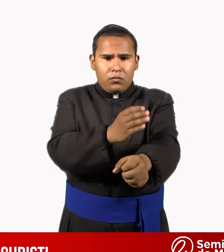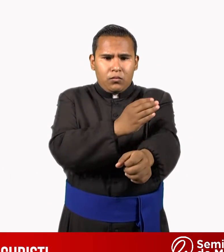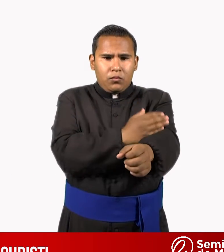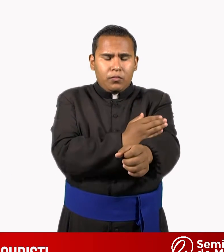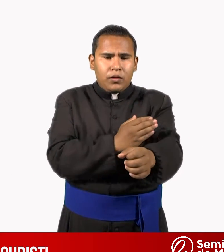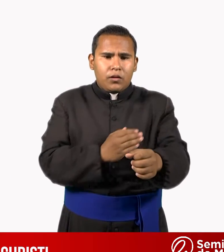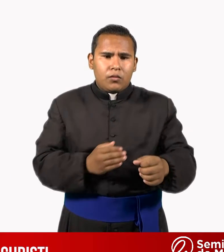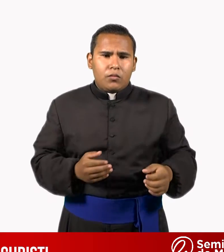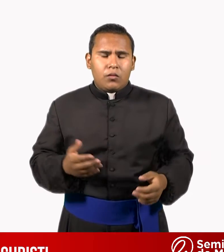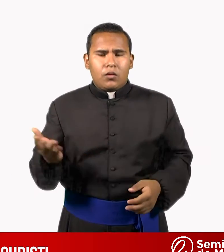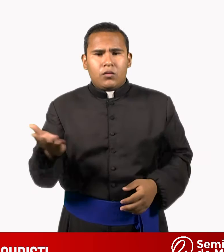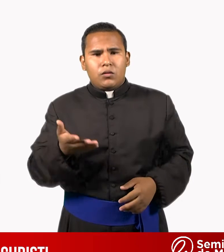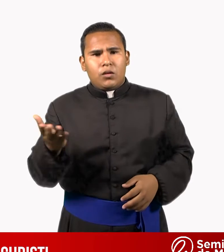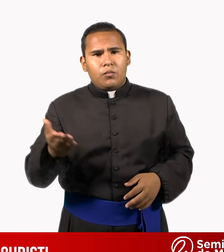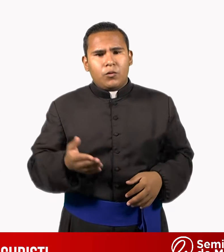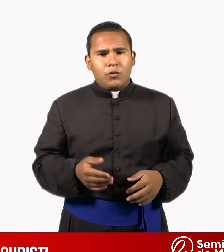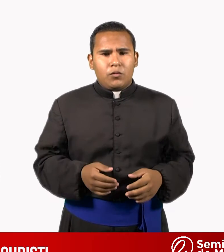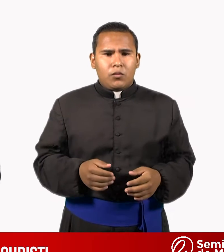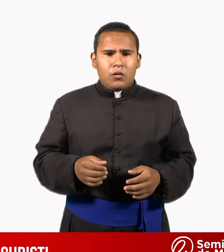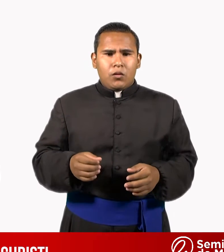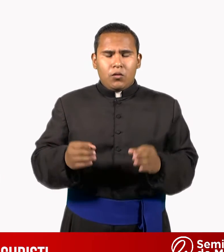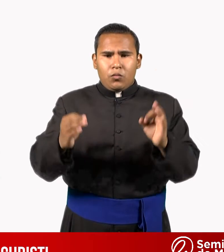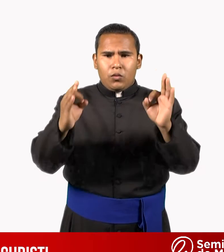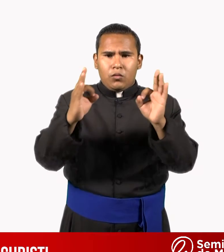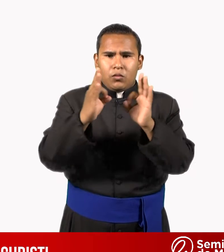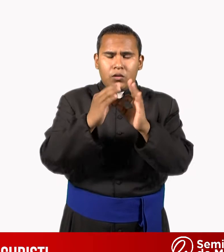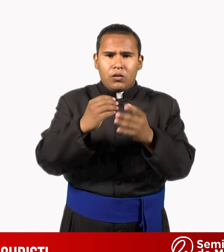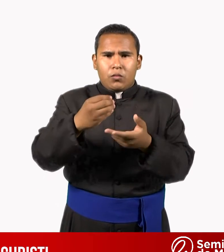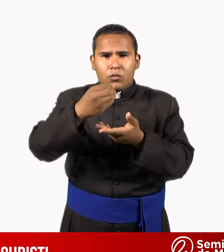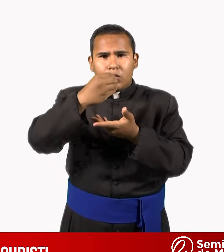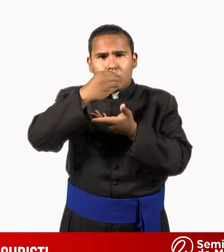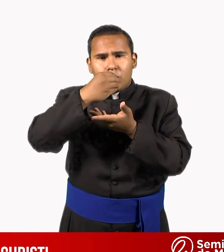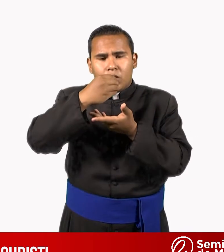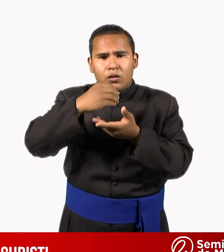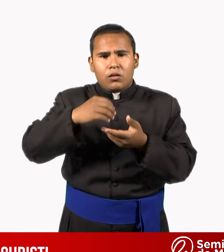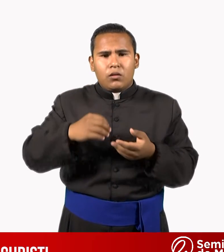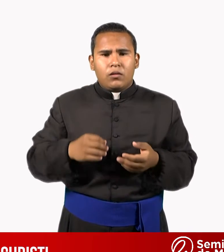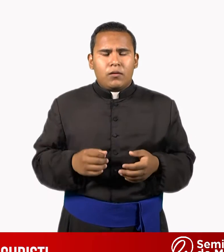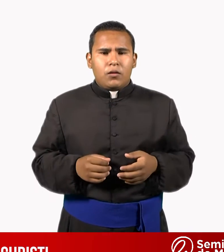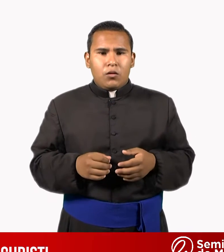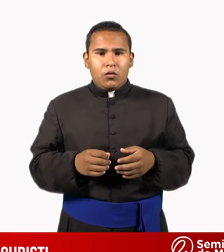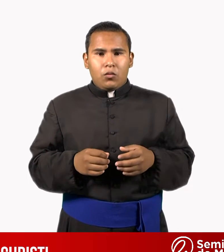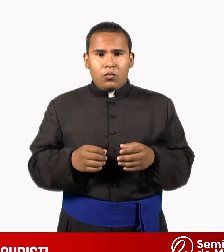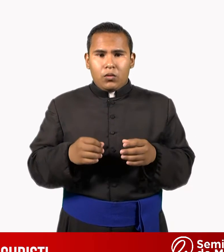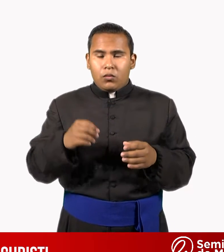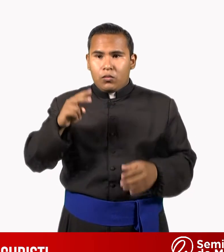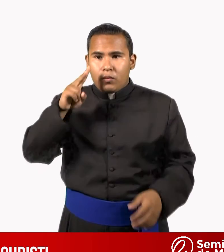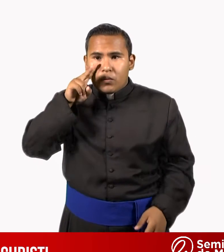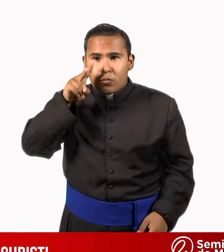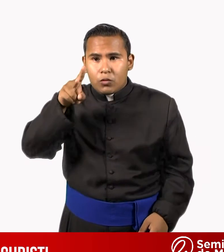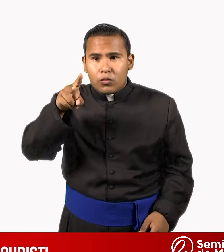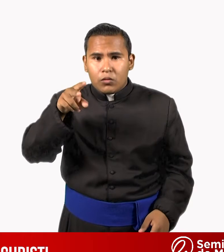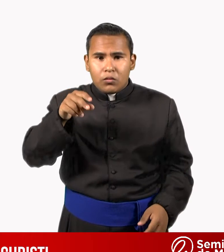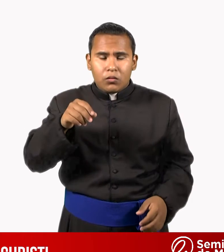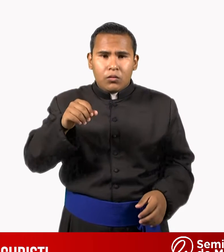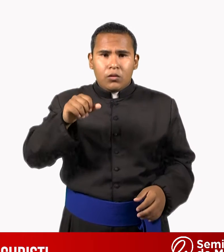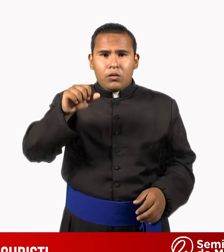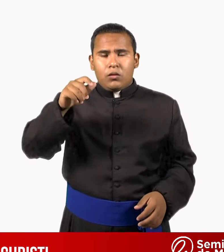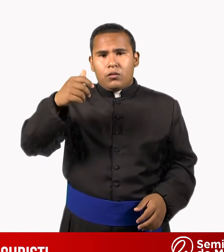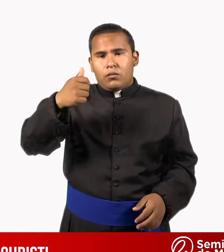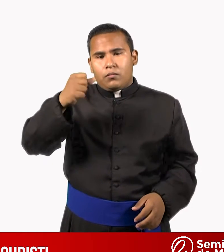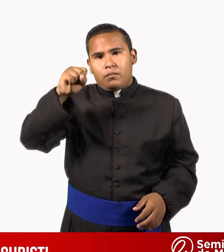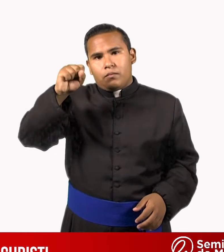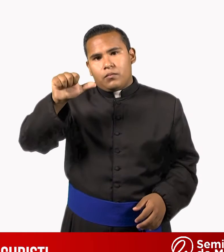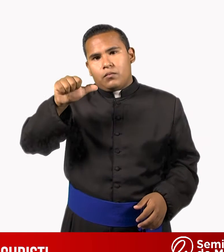lo hacemos cuando nos acercamos a comulgar. Cuando lo vemos en el sagrario